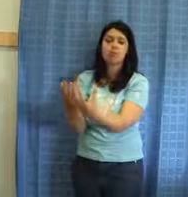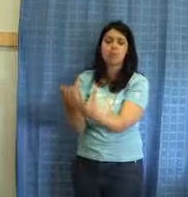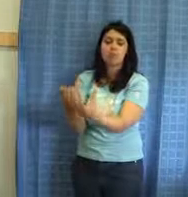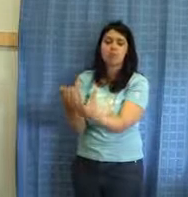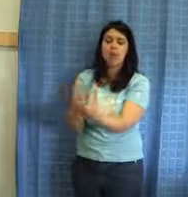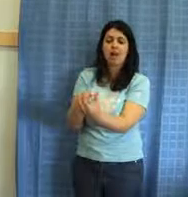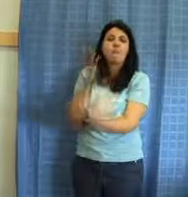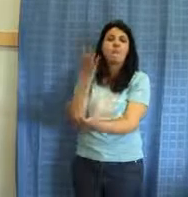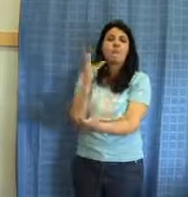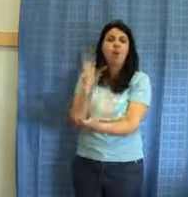minuti.